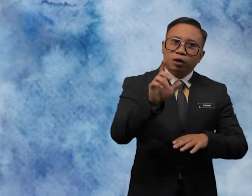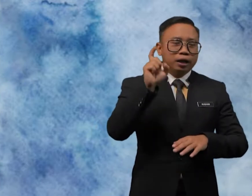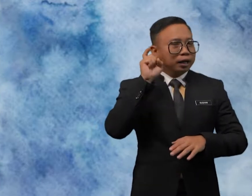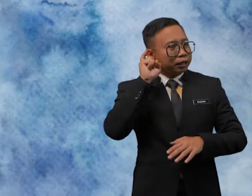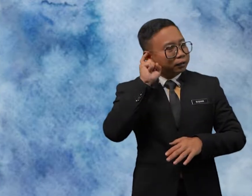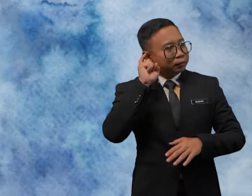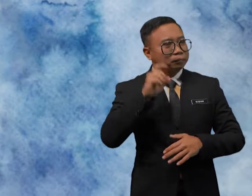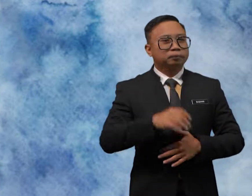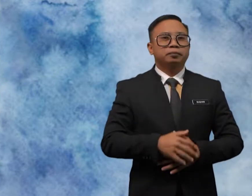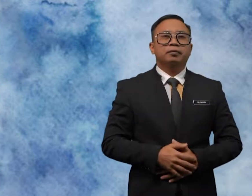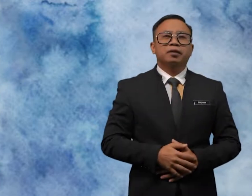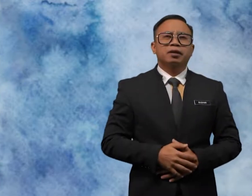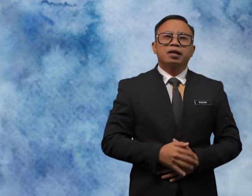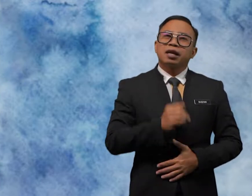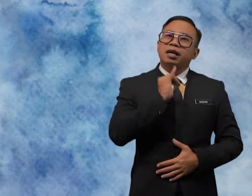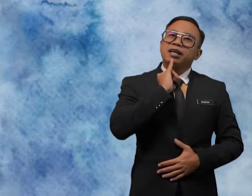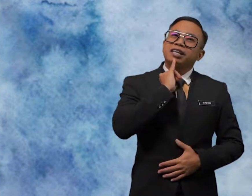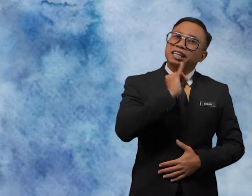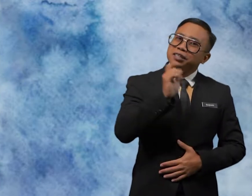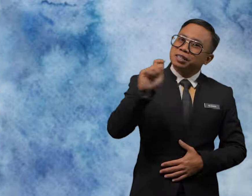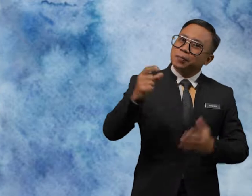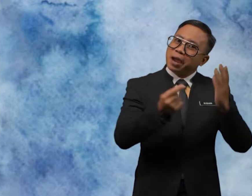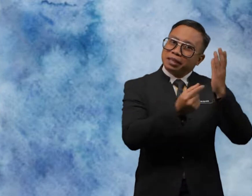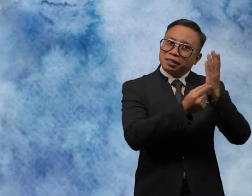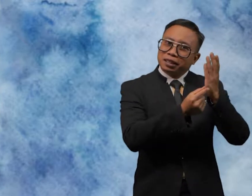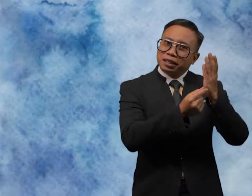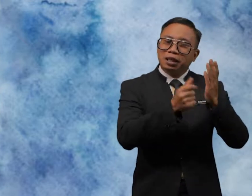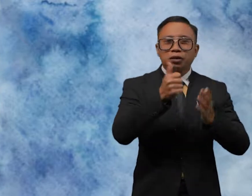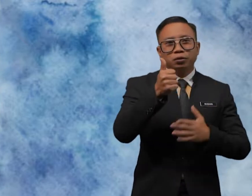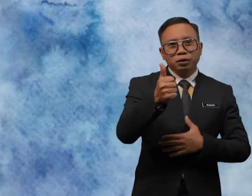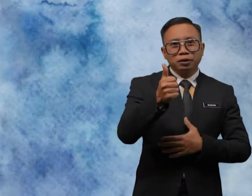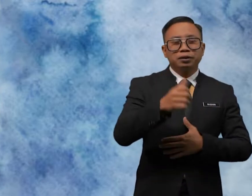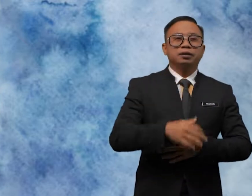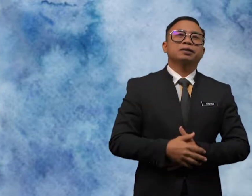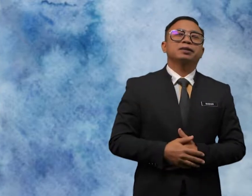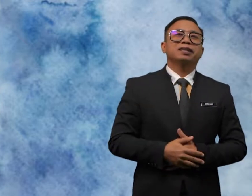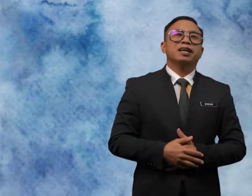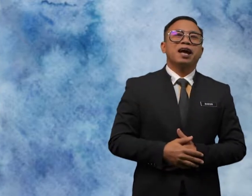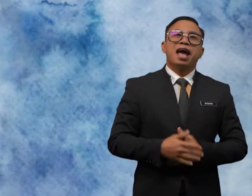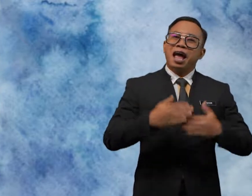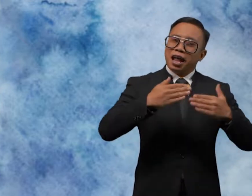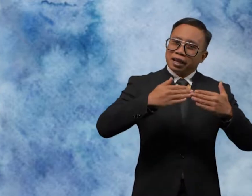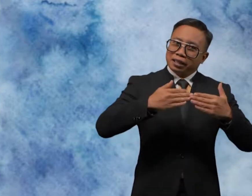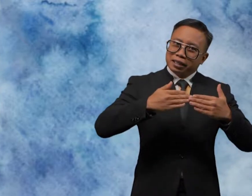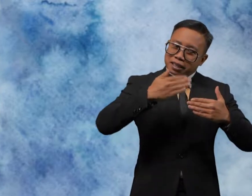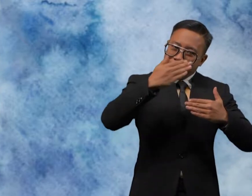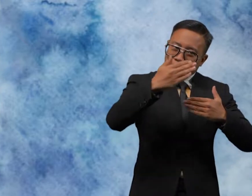aid. Is the battery good? Next,